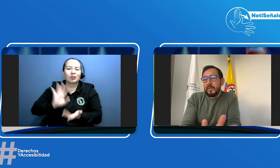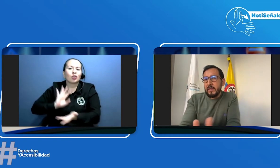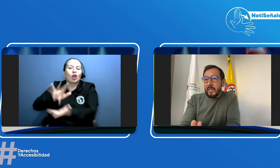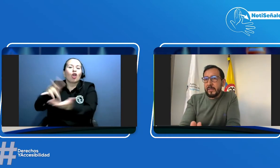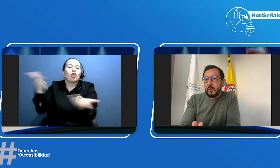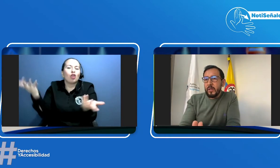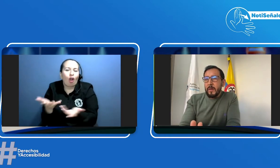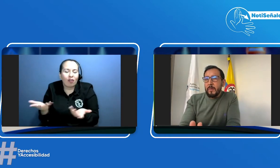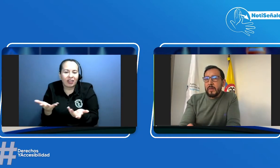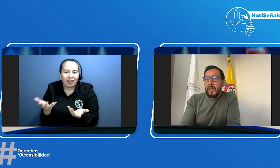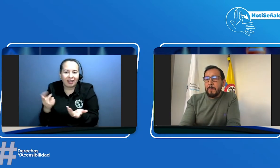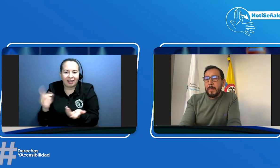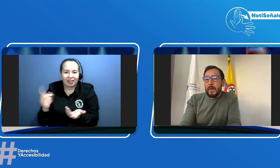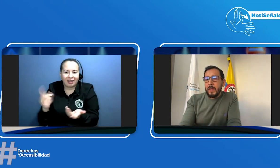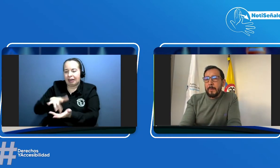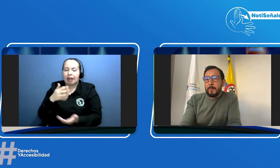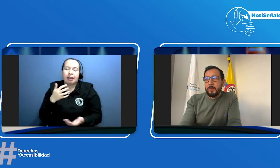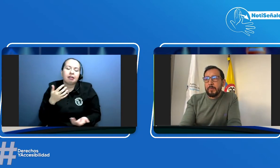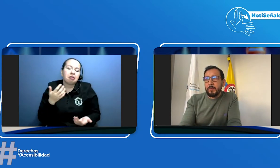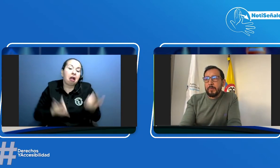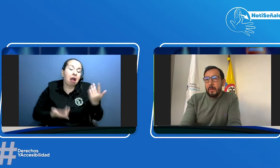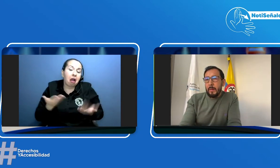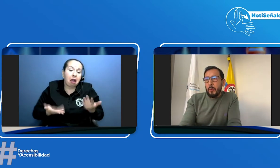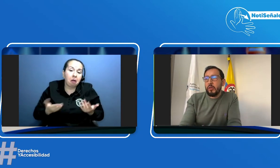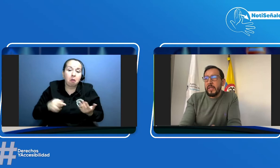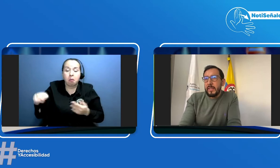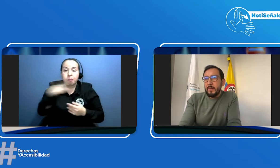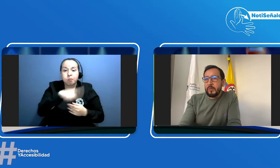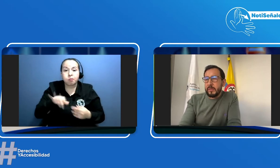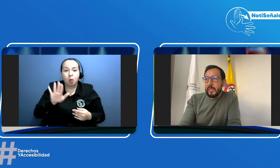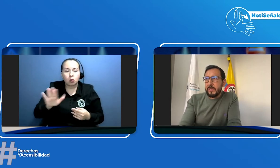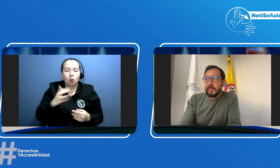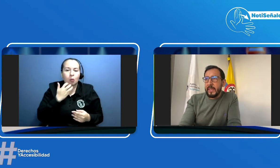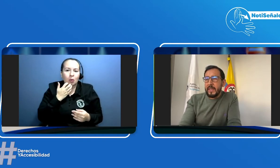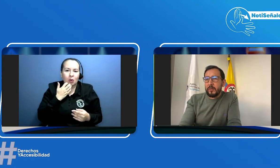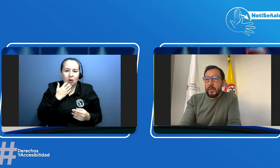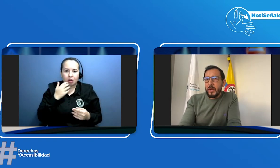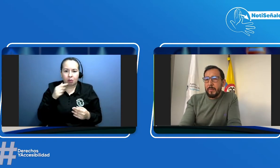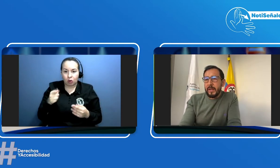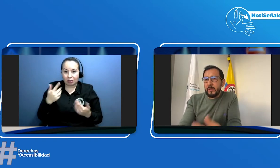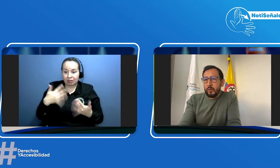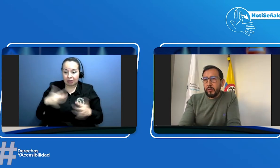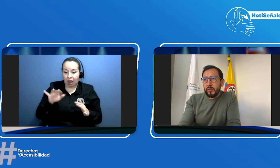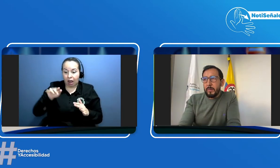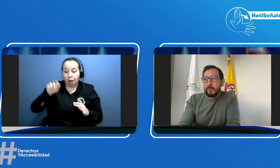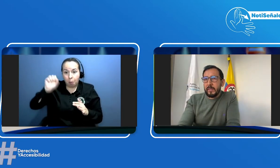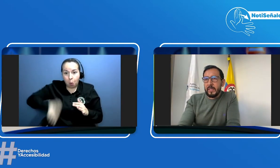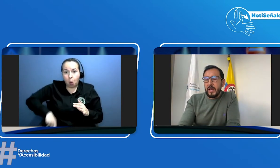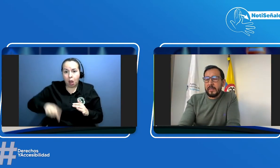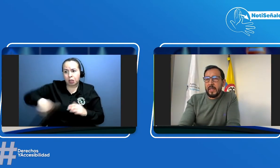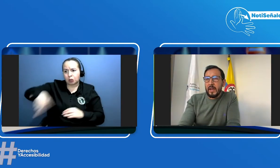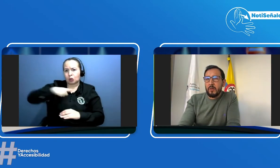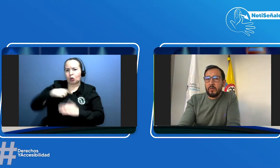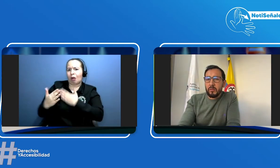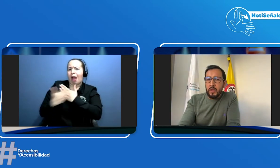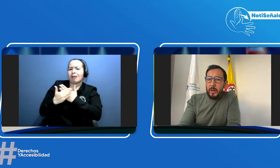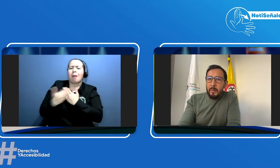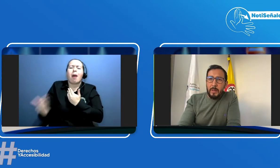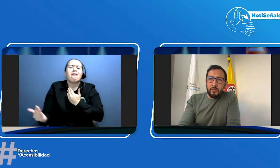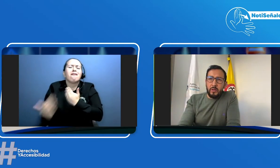tránsito que aportan digamos este granito de arena para que todos nos sea más fácil acceder a RUND pero si no